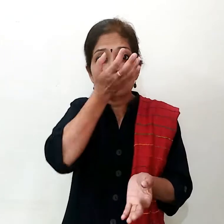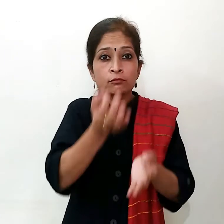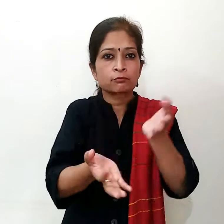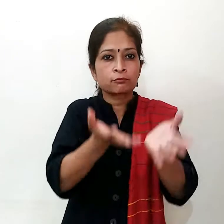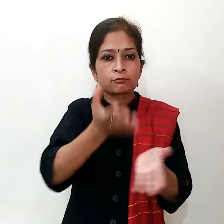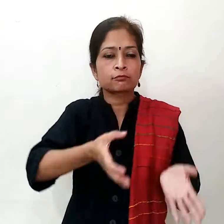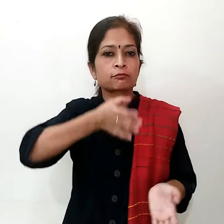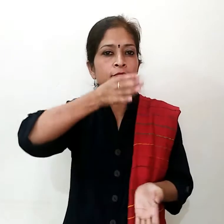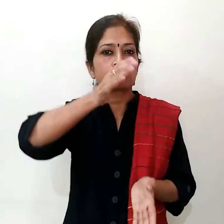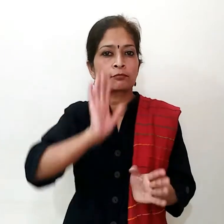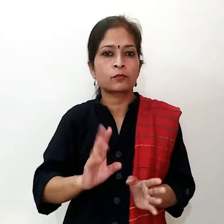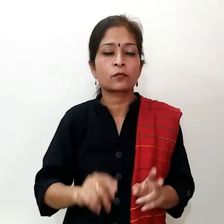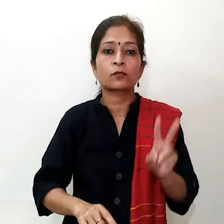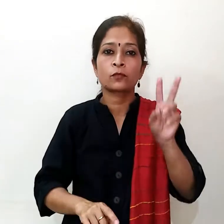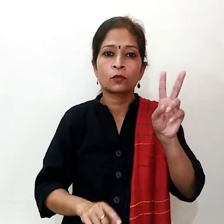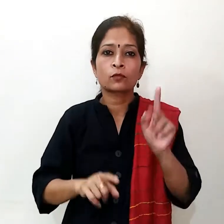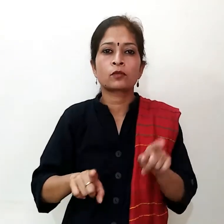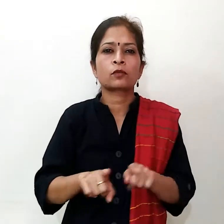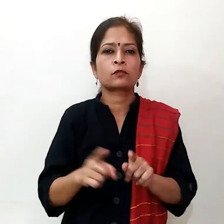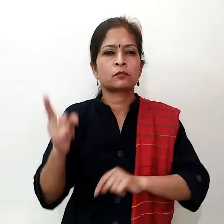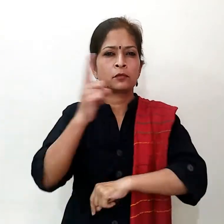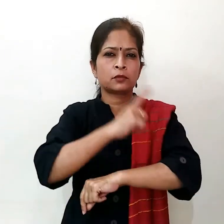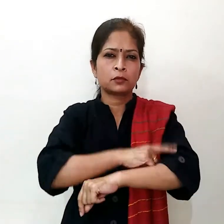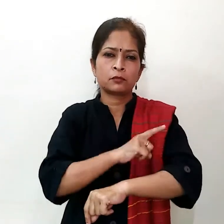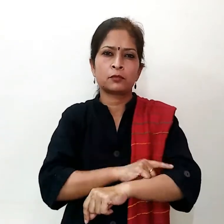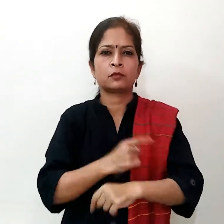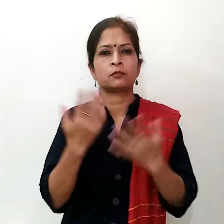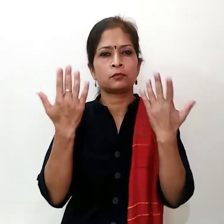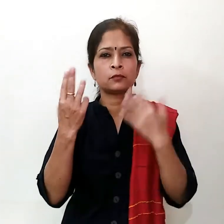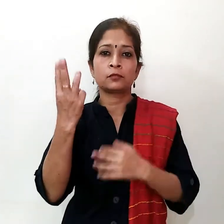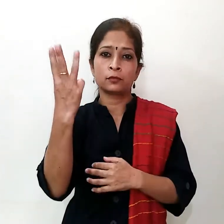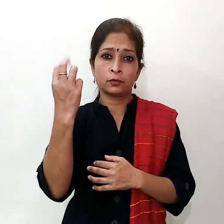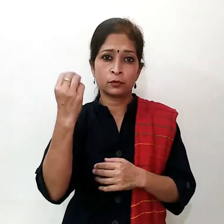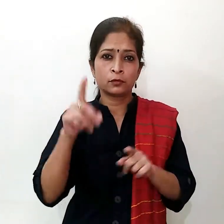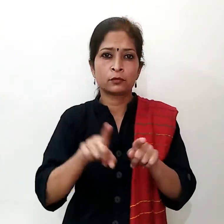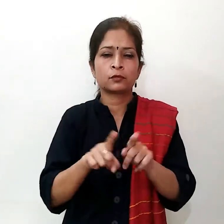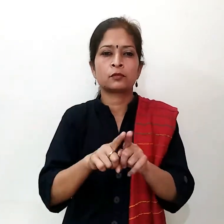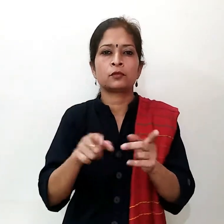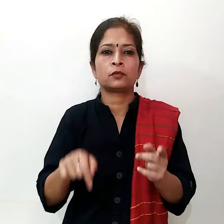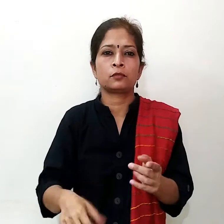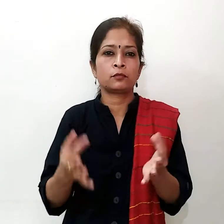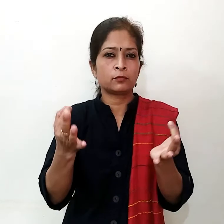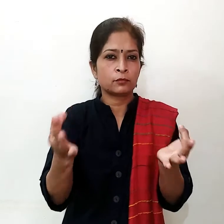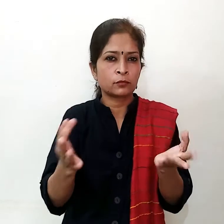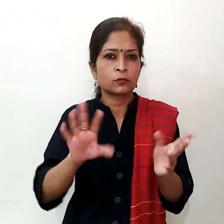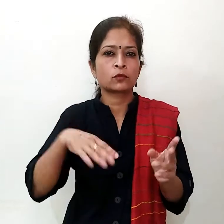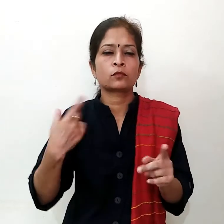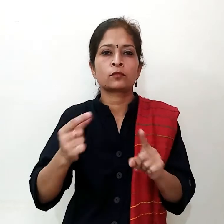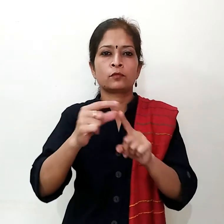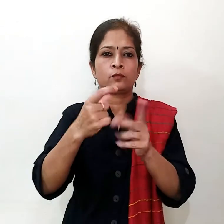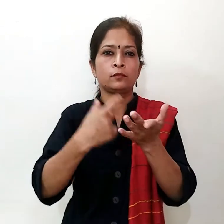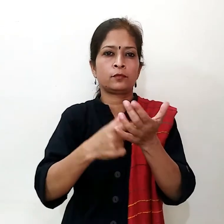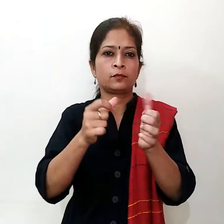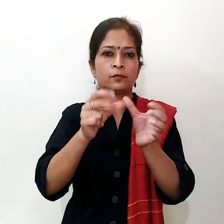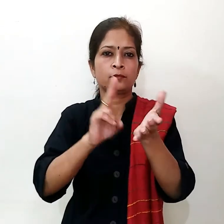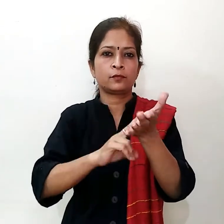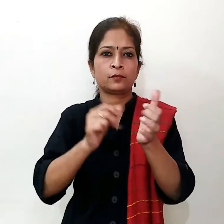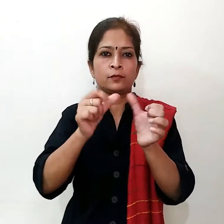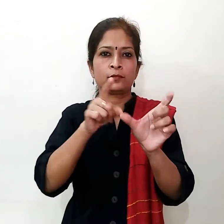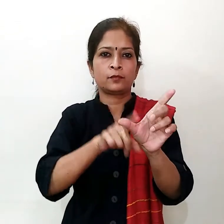दिन में गरम पानी का सेवन करते रहें, दूसरा, दिन में कम से कम आदा घंडा, योगाव्यास,